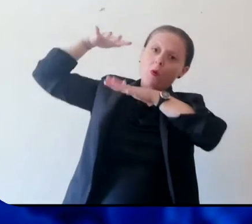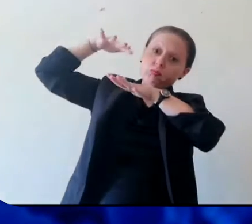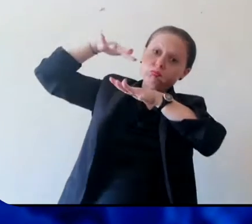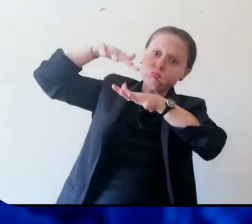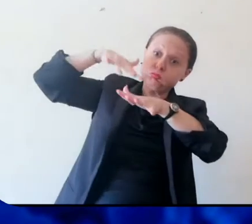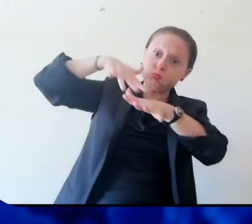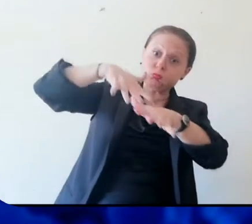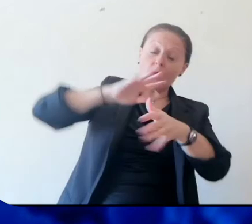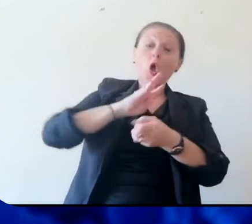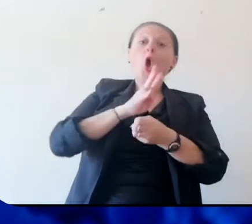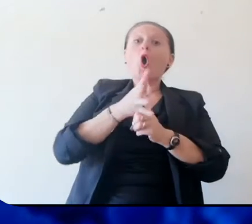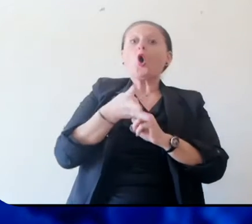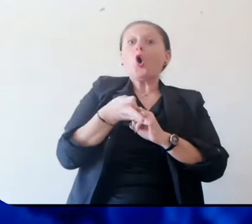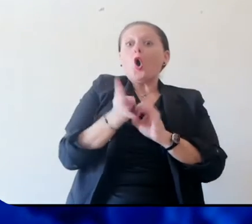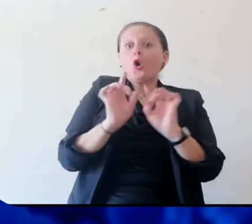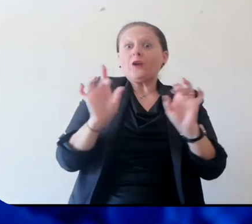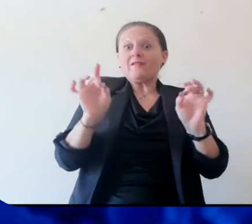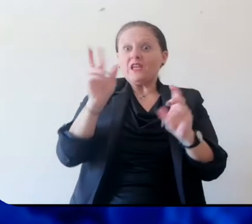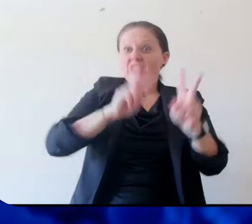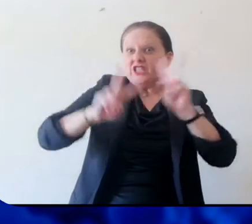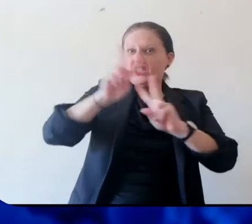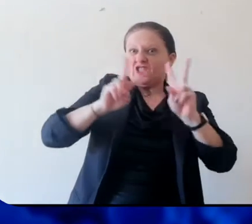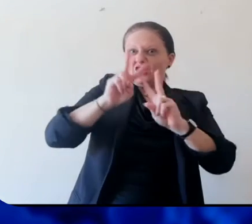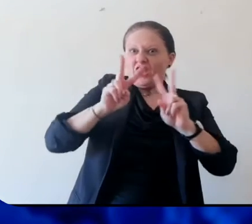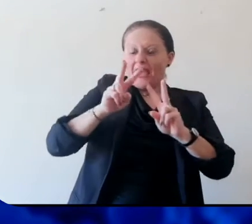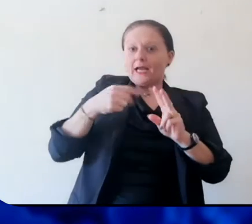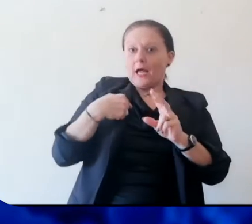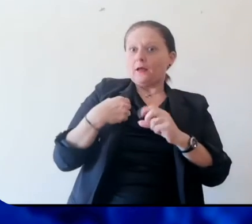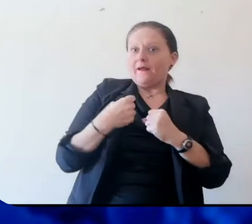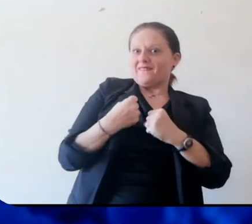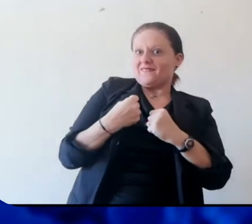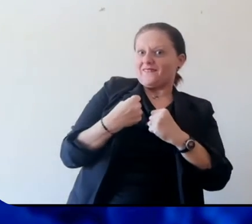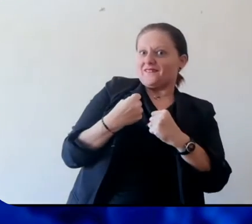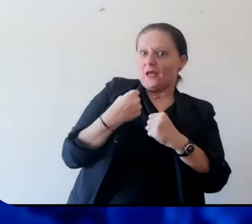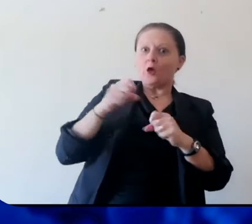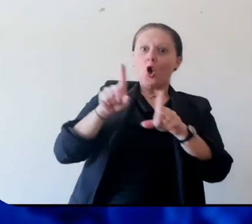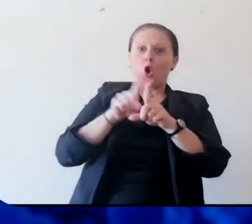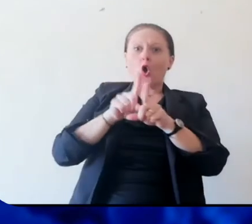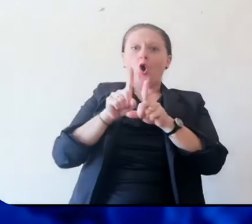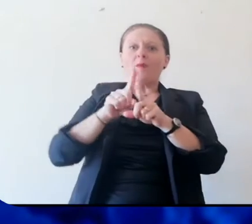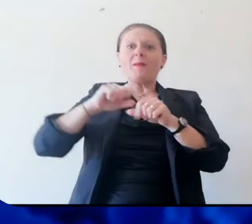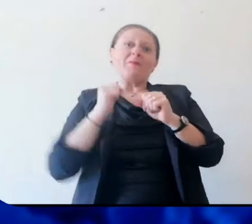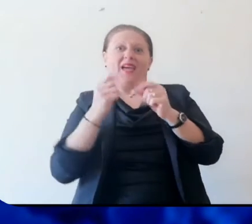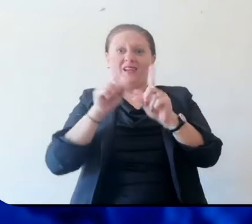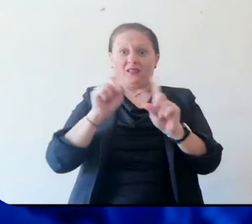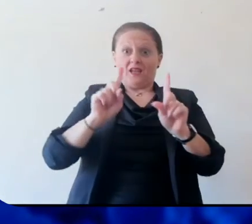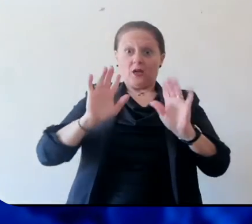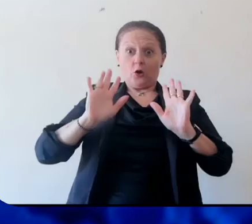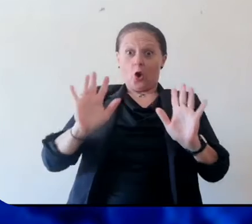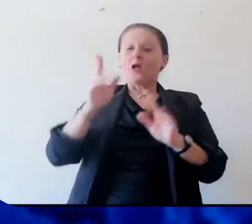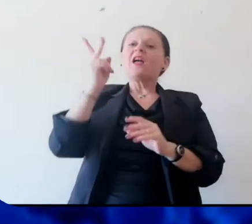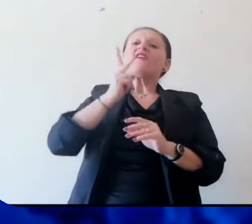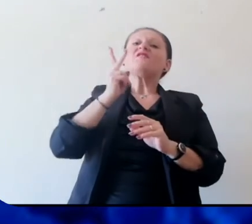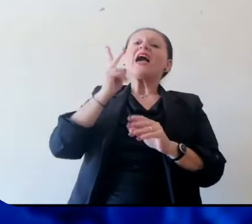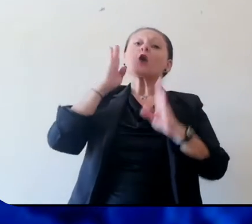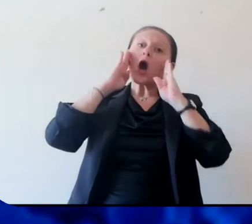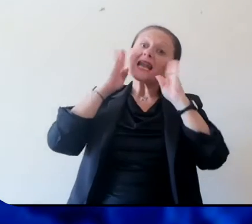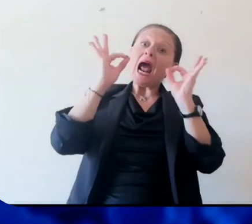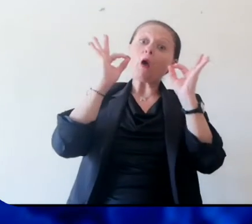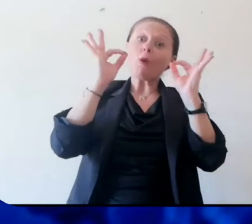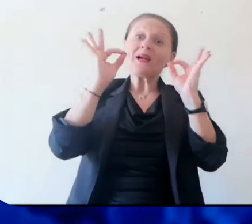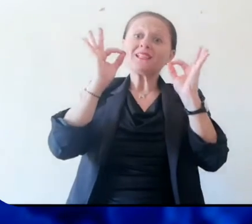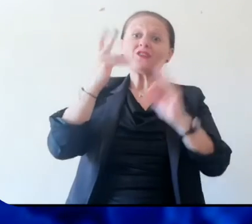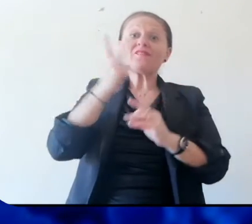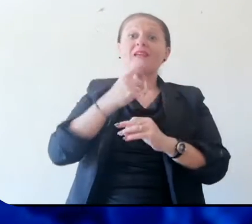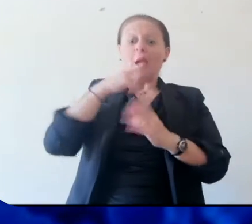rispetto ad altri che vivono in altre zone d'Italia, dobbiamo cercare di consolidare questo vantaggio e non disperderlo. Ci è stato detto e è raccomandato di